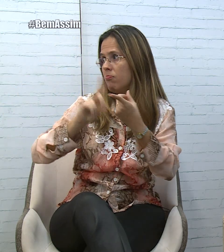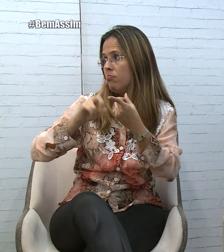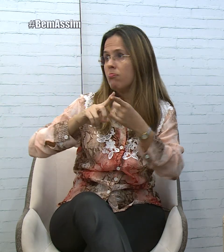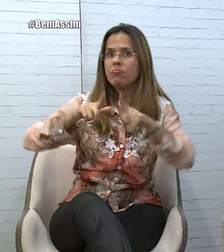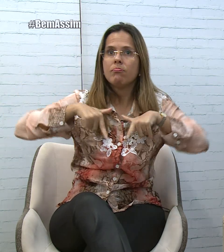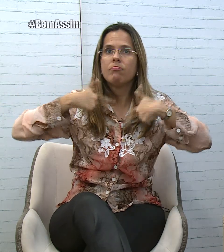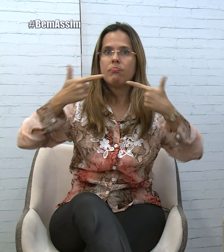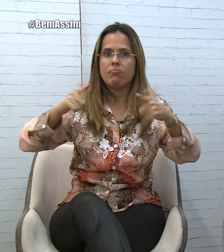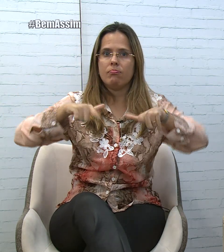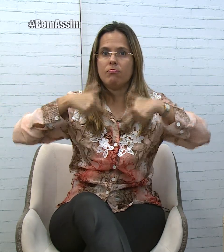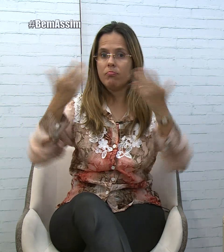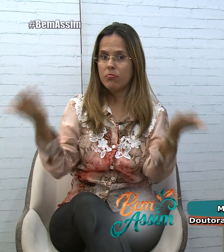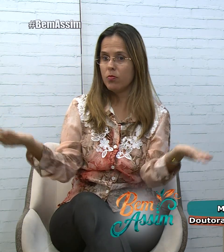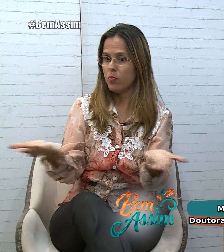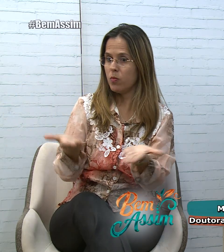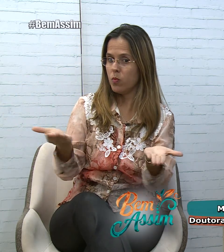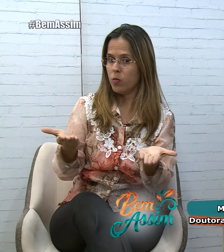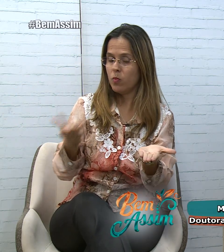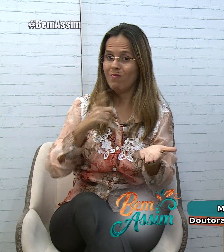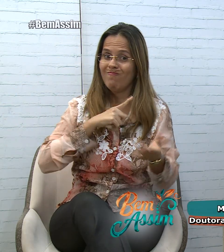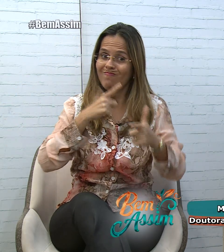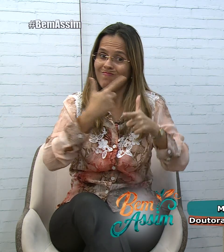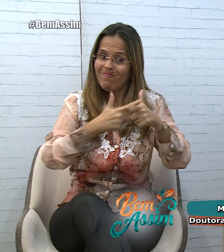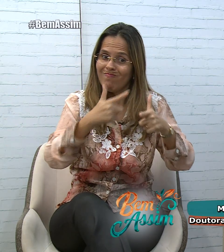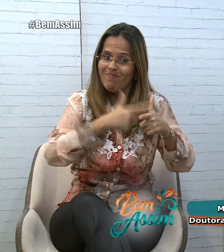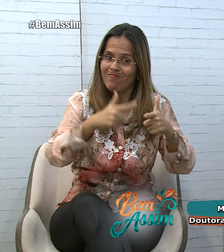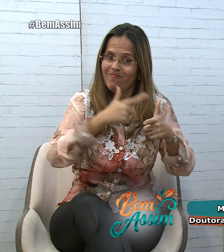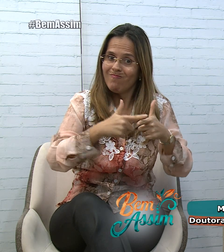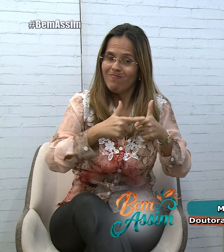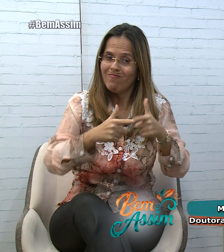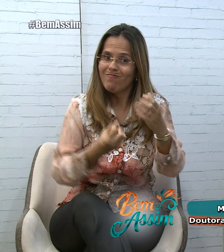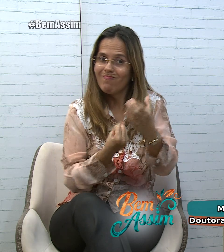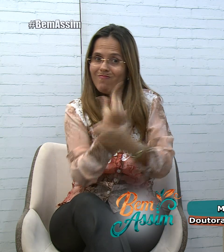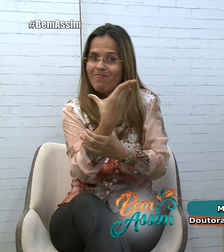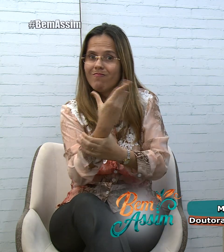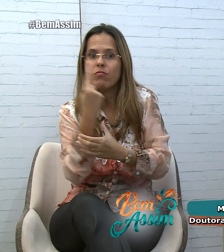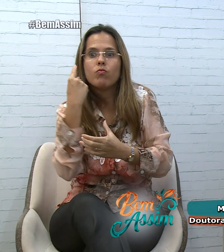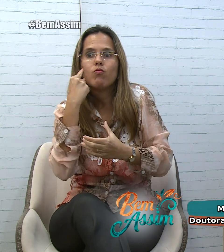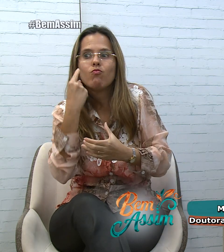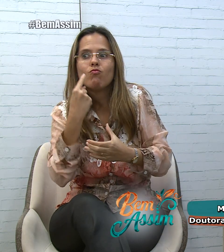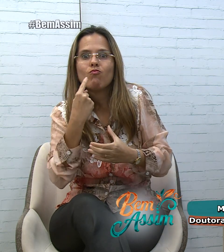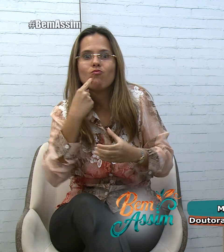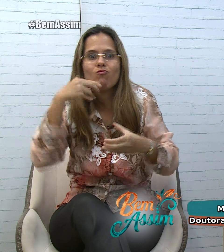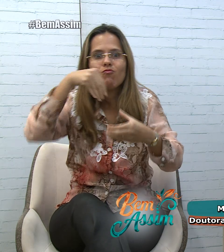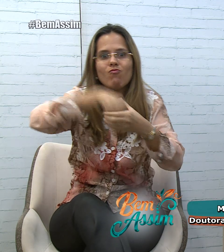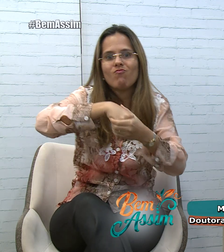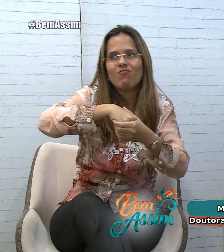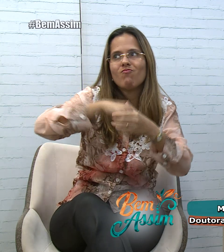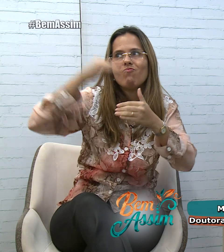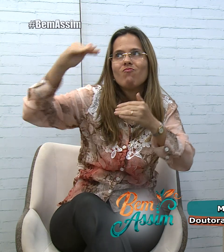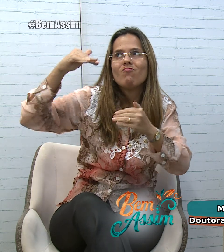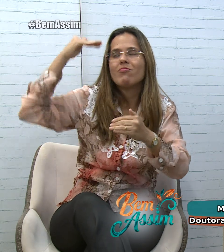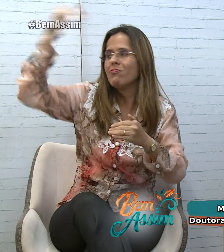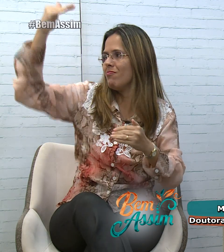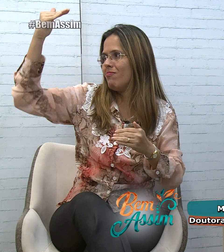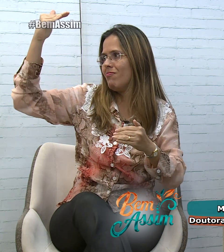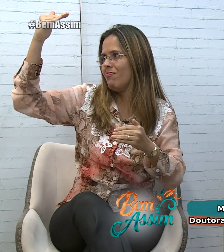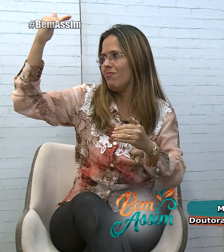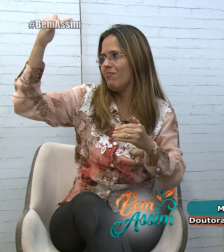Mas agora, uma grande problemática que a gente tem surgindo é a questão do surdo dentro do ensino superior. Então, no meu doutorado, a gente